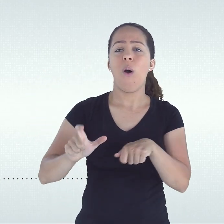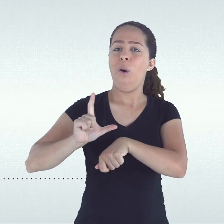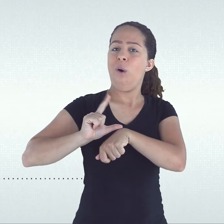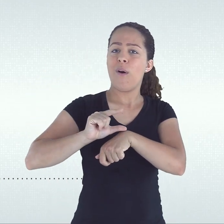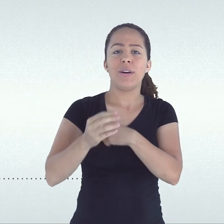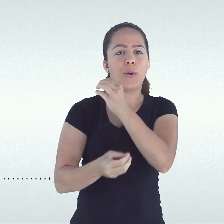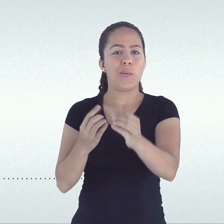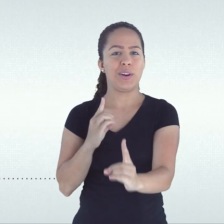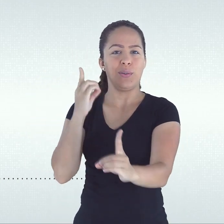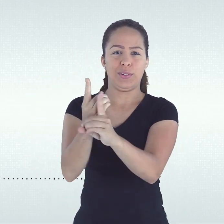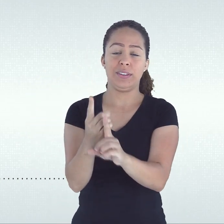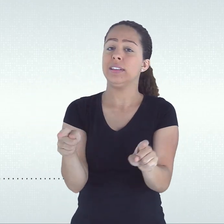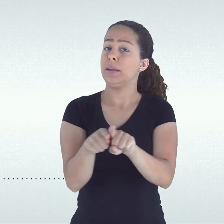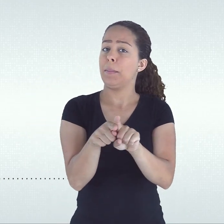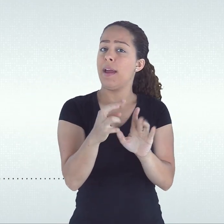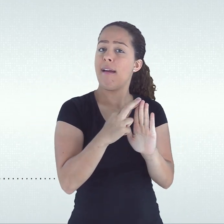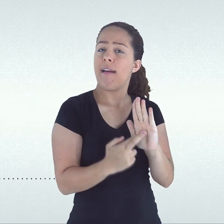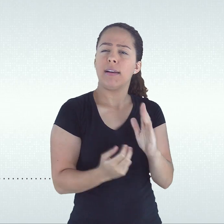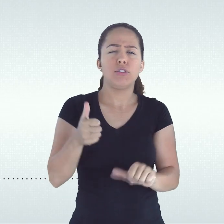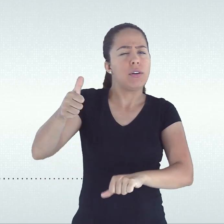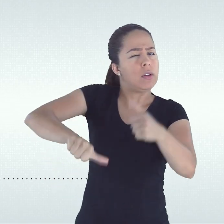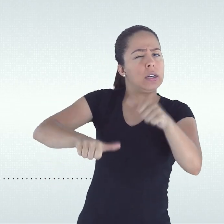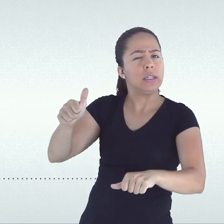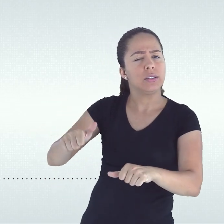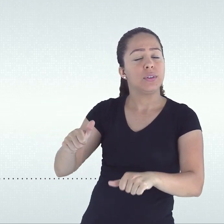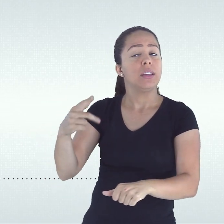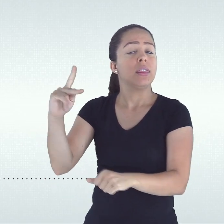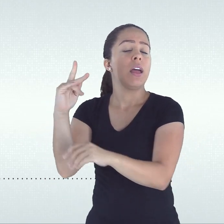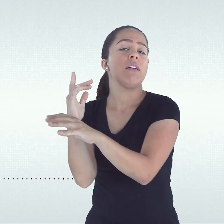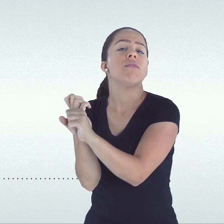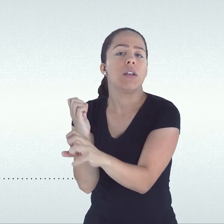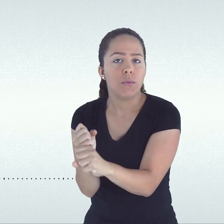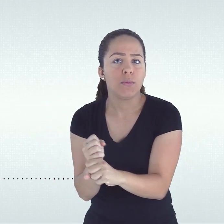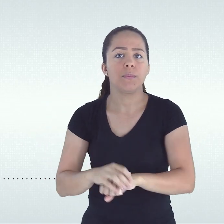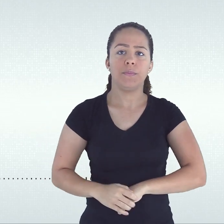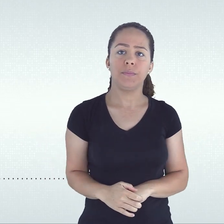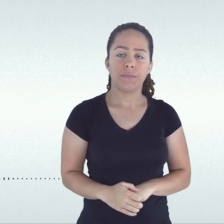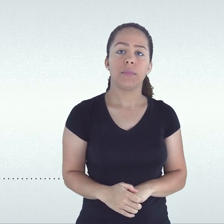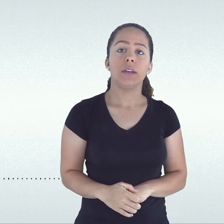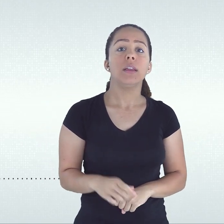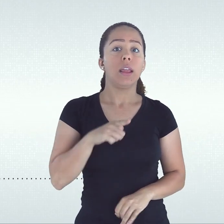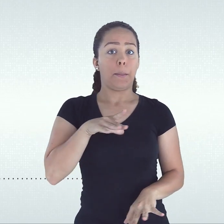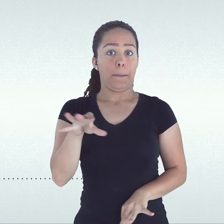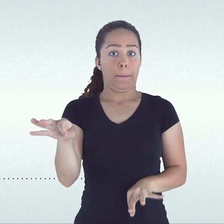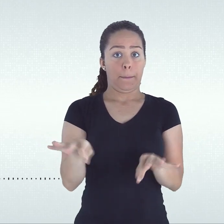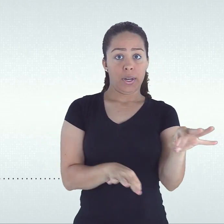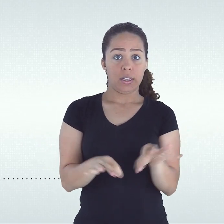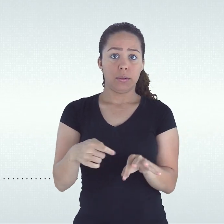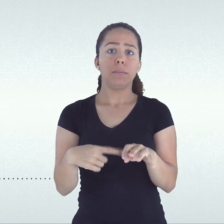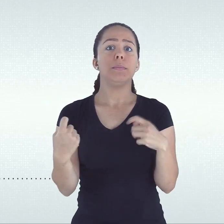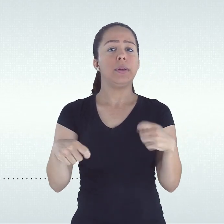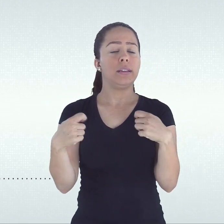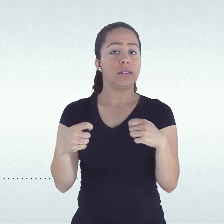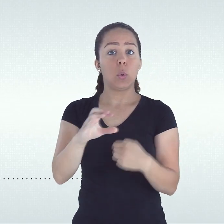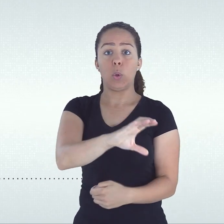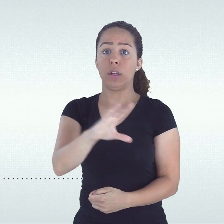do plano deve ser acompanhada pelo coordenador do curso e por representante da coordenadoria de gestão pedagógica.